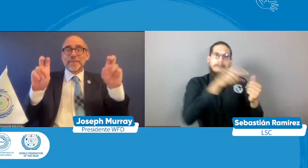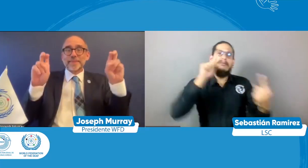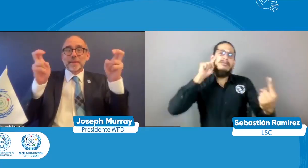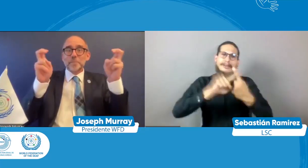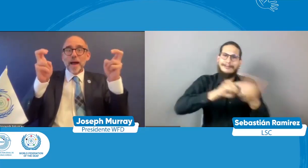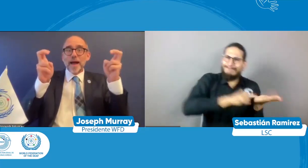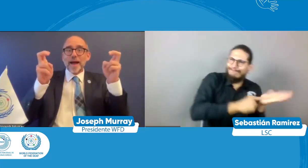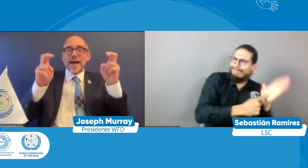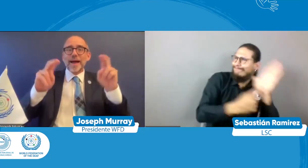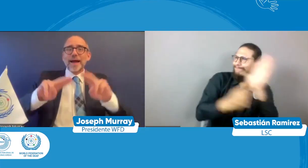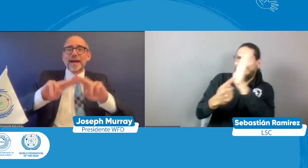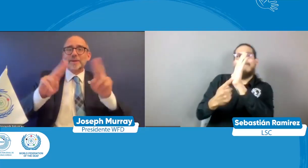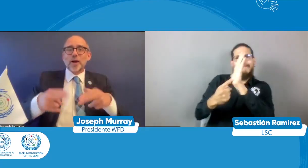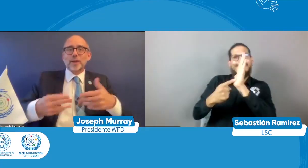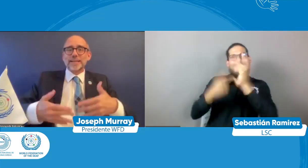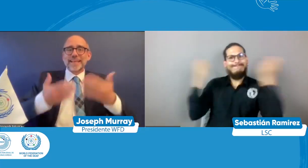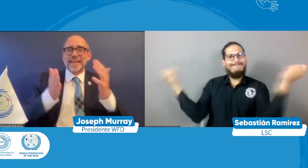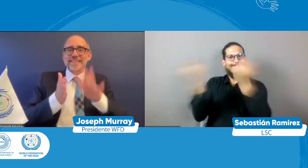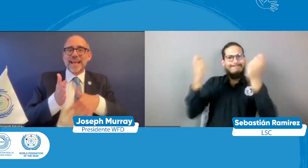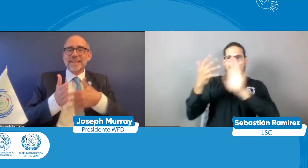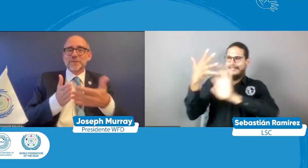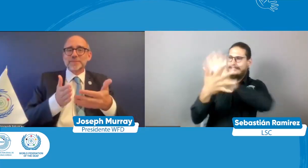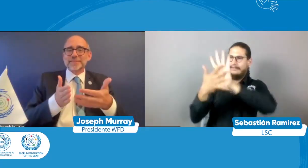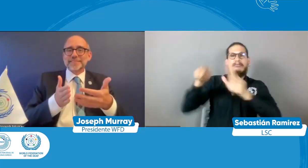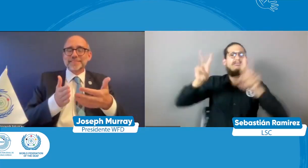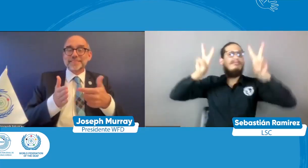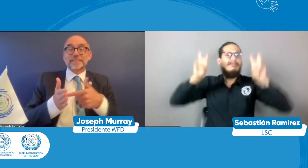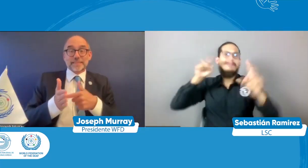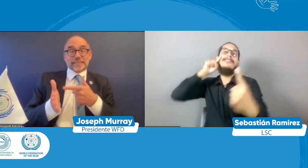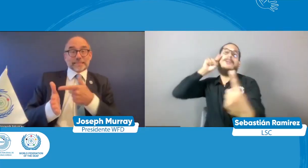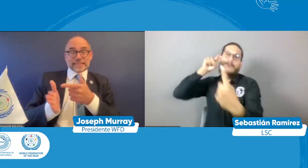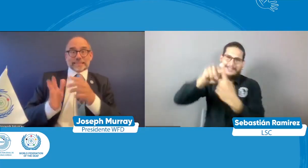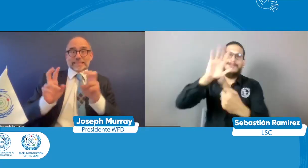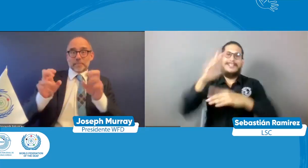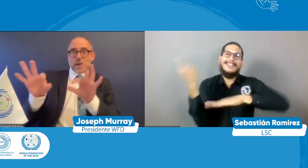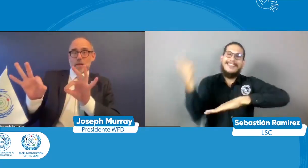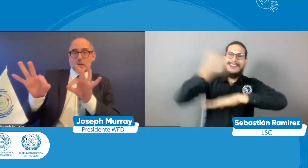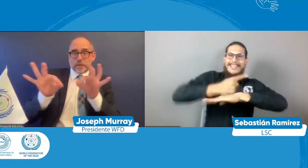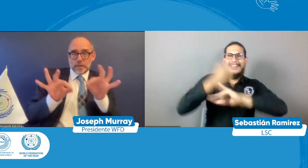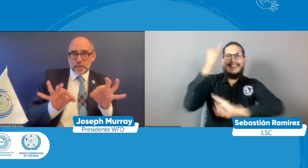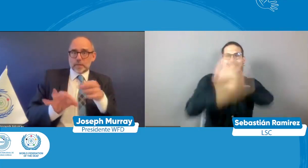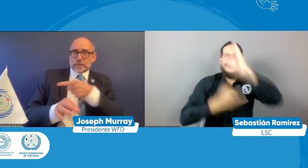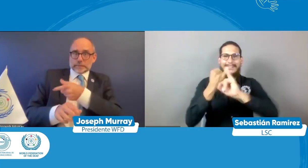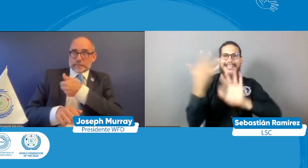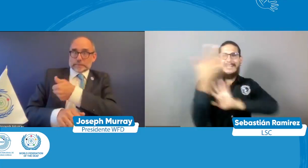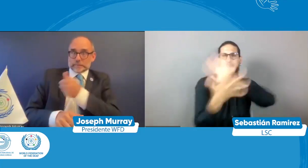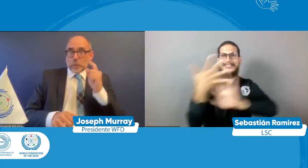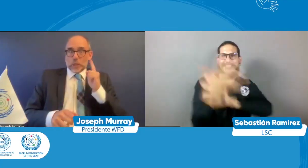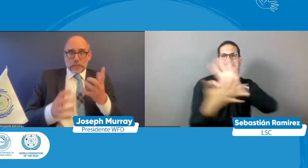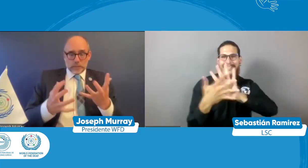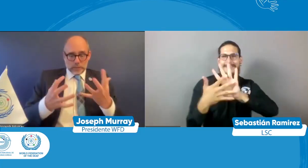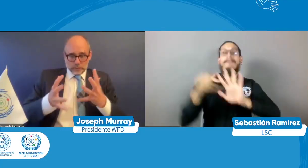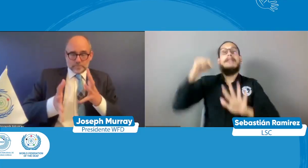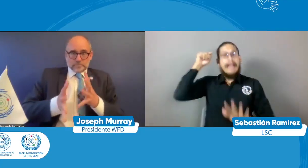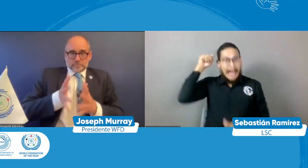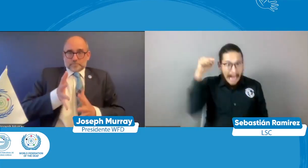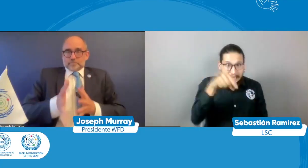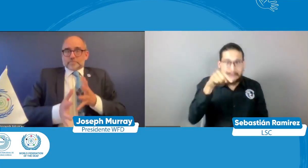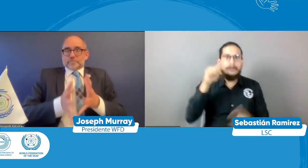esa campaña que nosotros estamos haciendo por la lengua de señas es decir la lengua de señas es nuestra lengua la